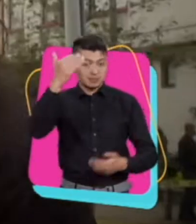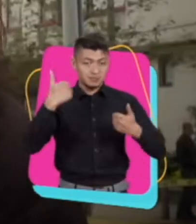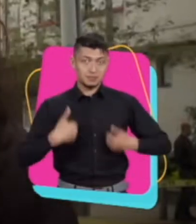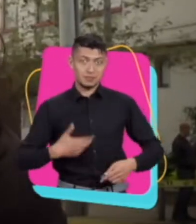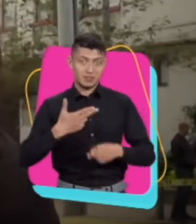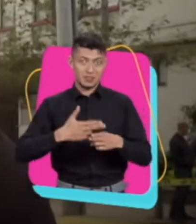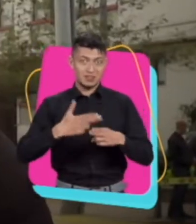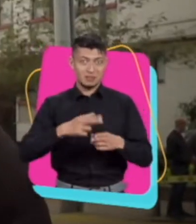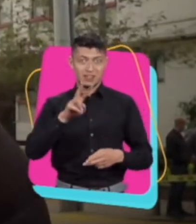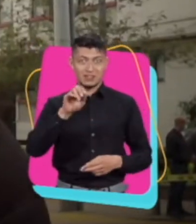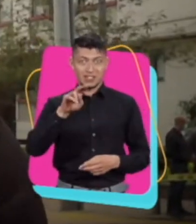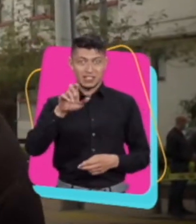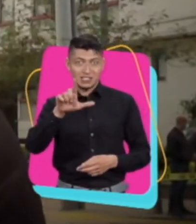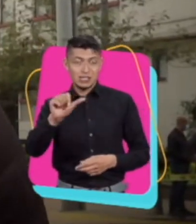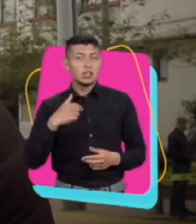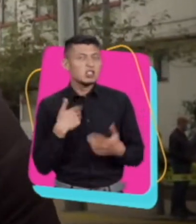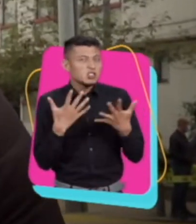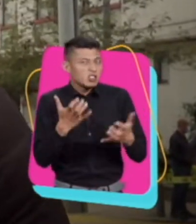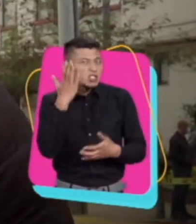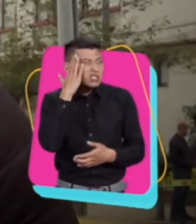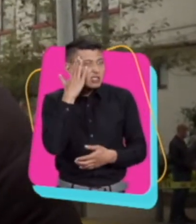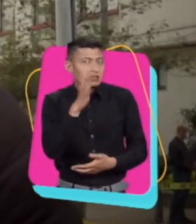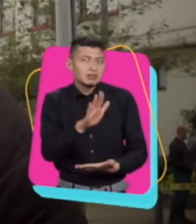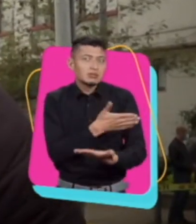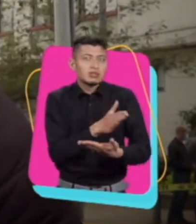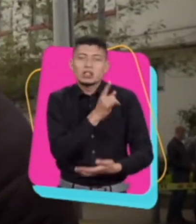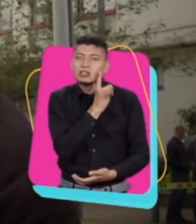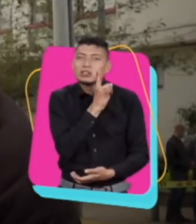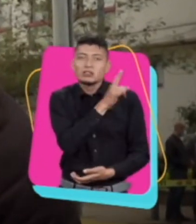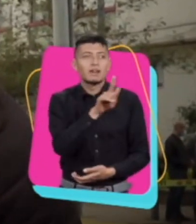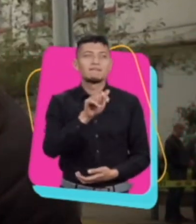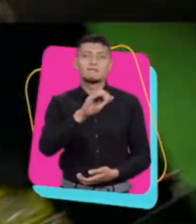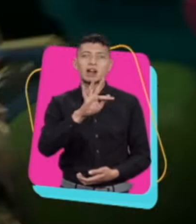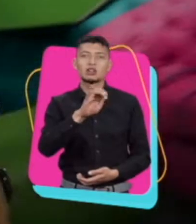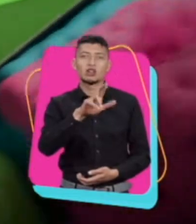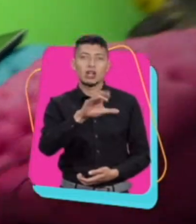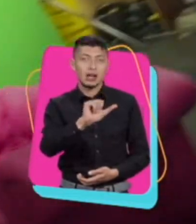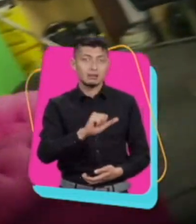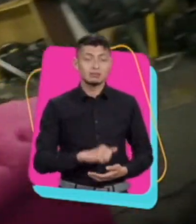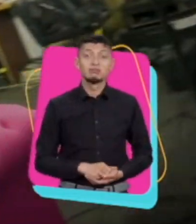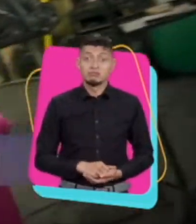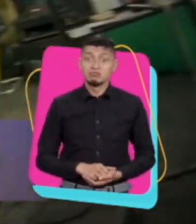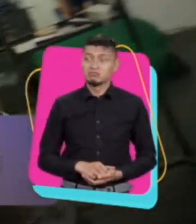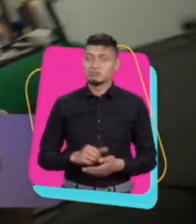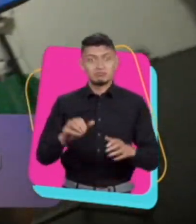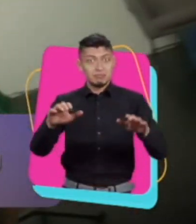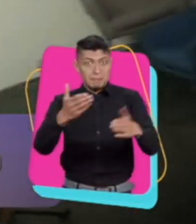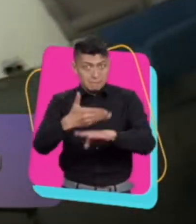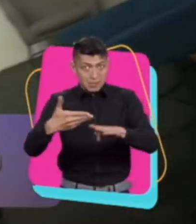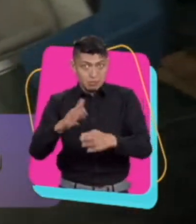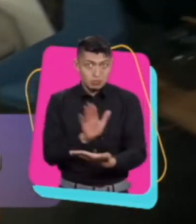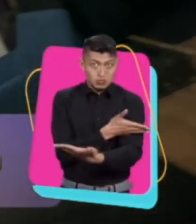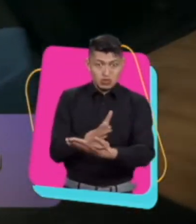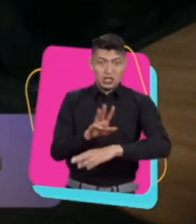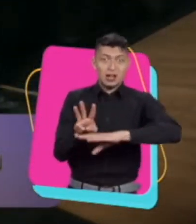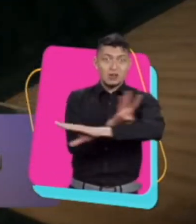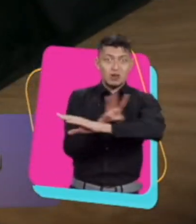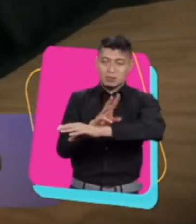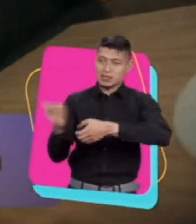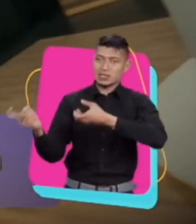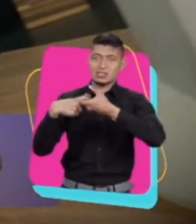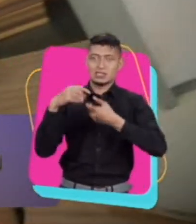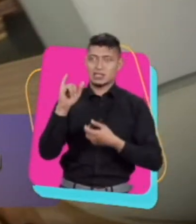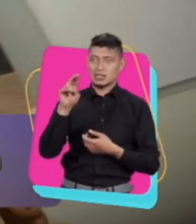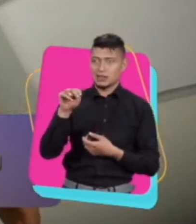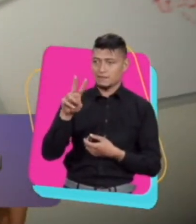Hola, mi nombre es Vanessa y quiero escuchar todavía de La Factoría. Pide tu música favorita en canal13.com.co,